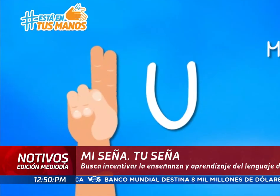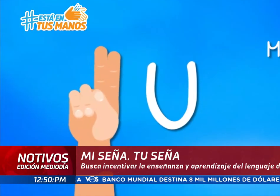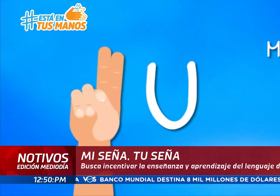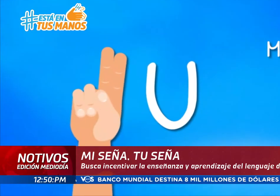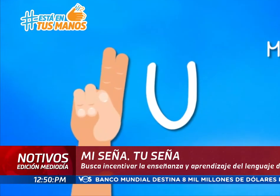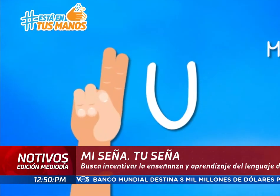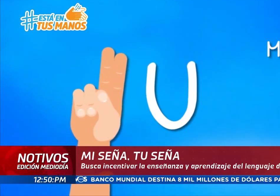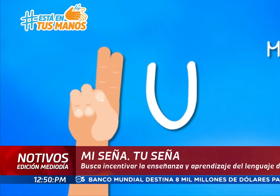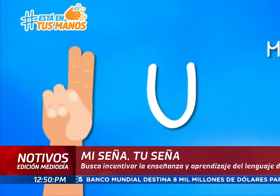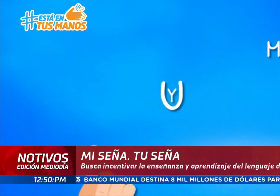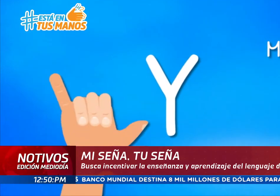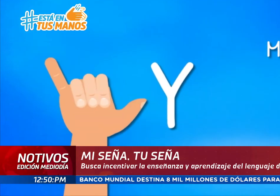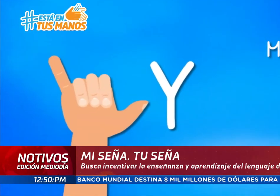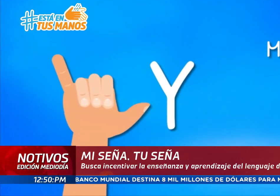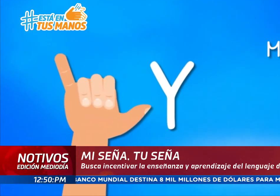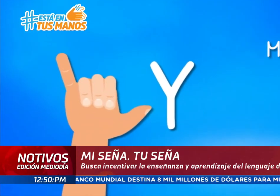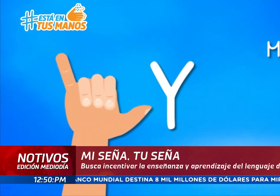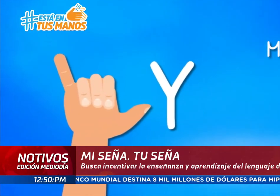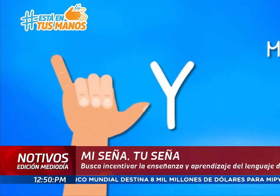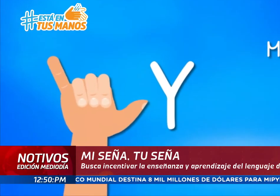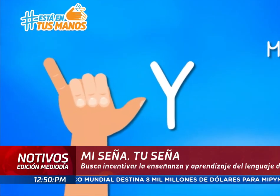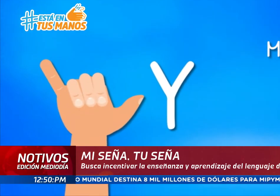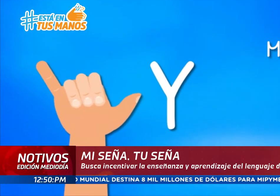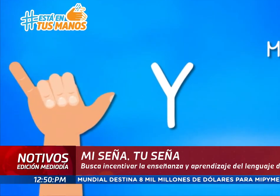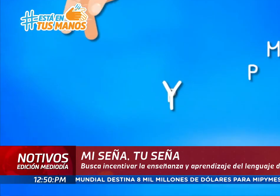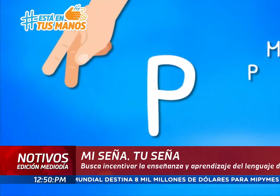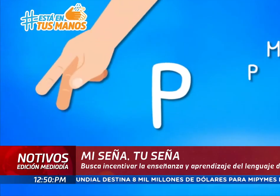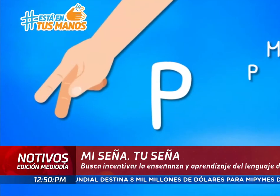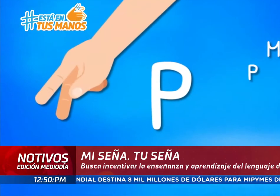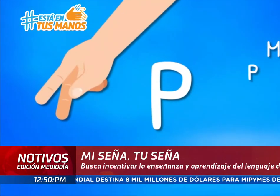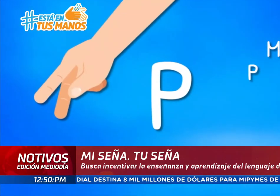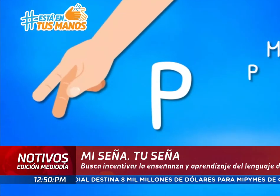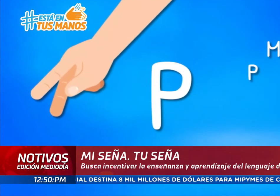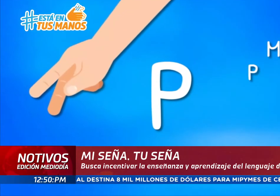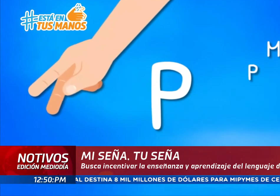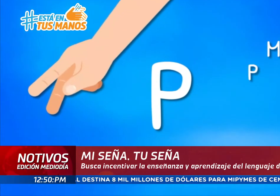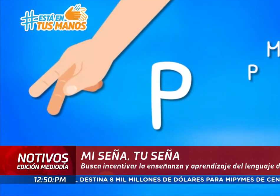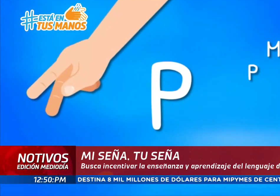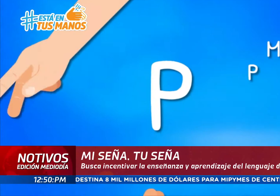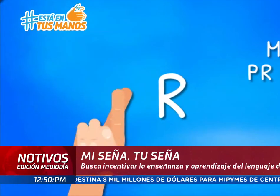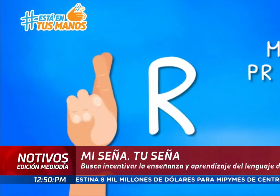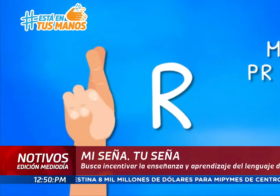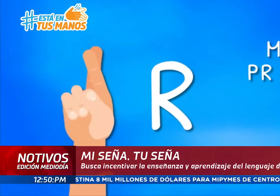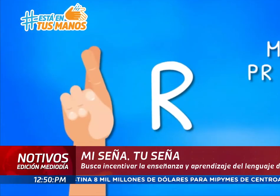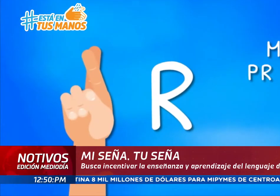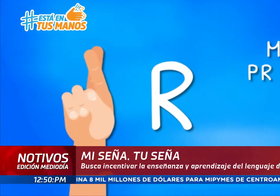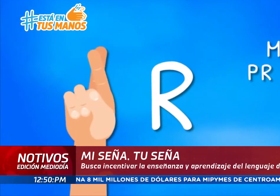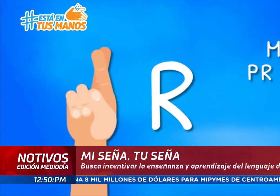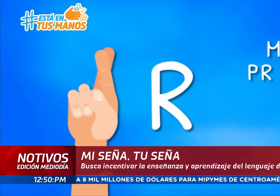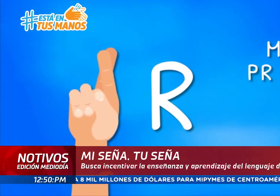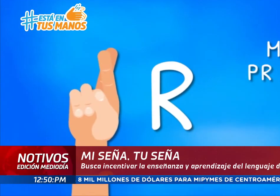aprender siempre este lenguaje tan importante para que se dé esa